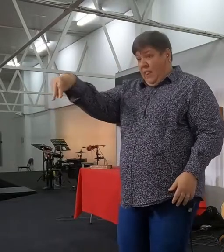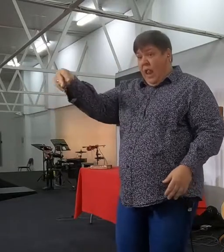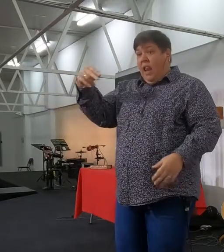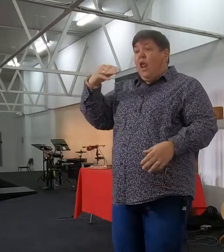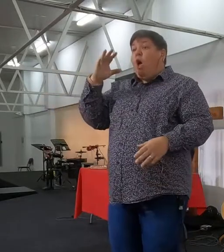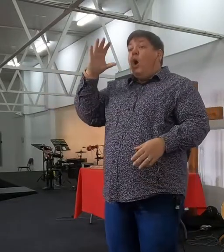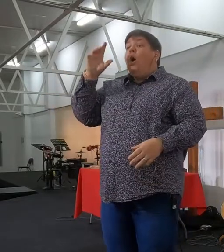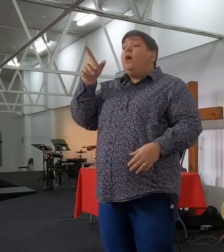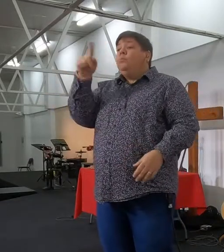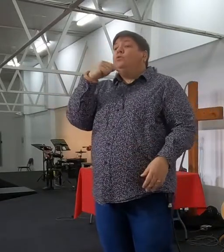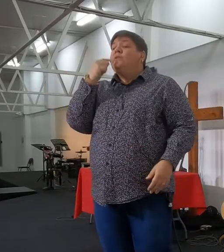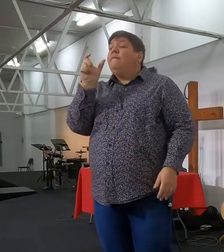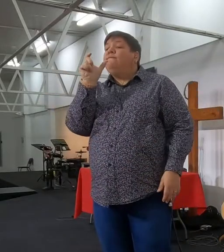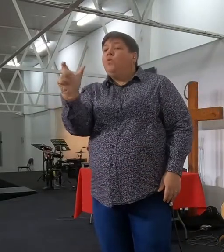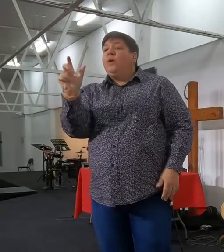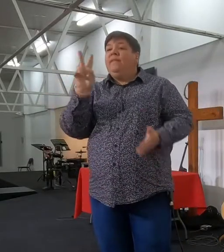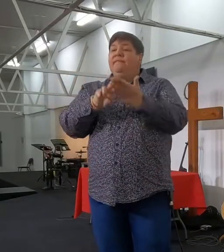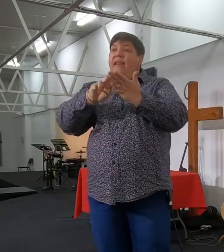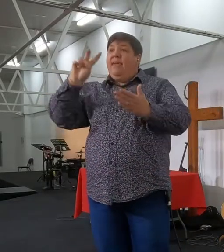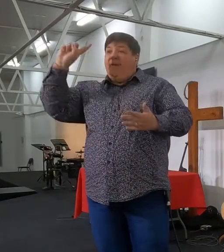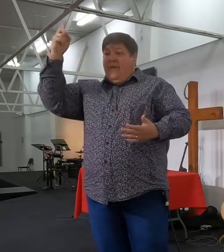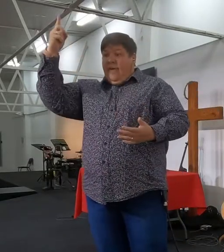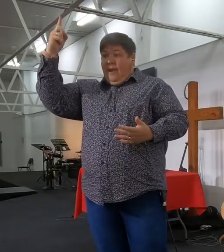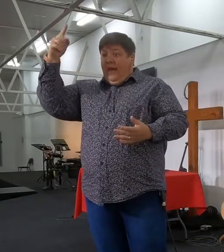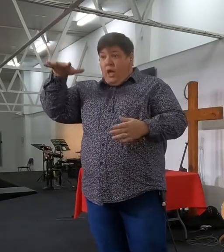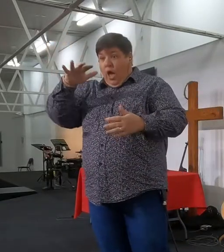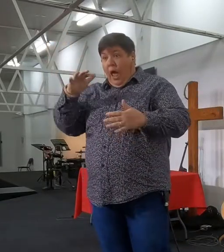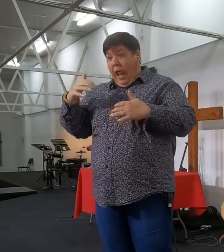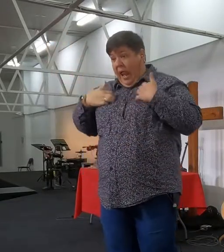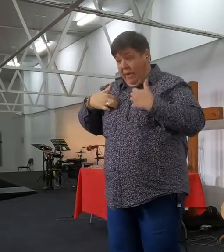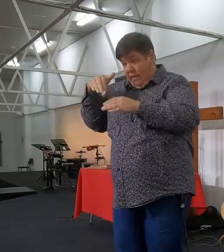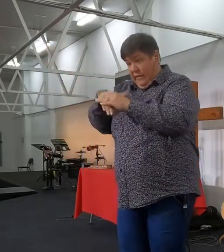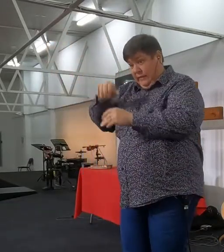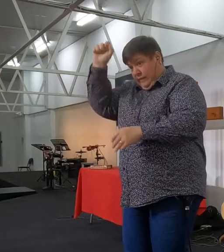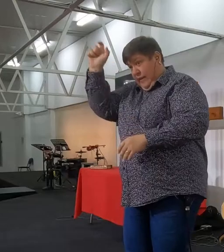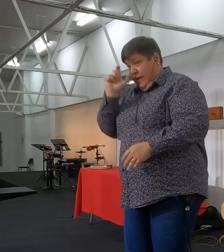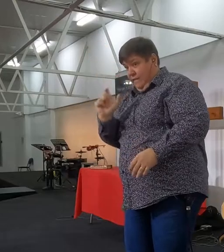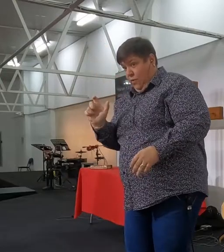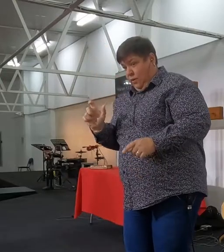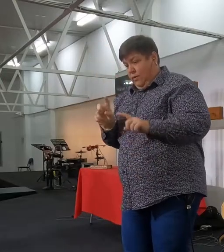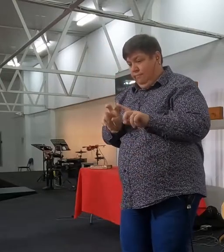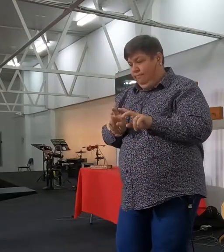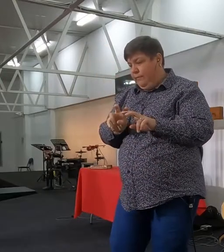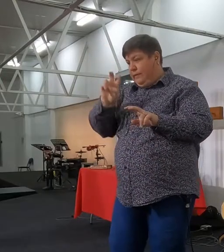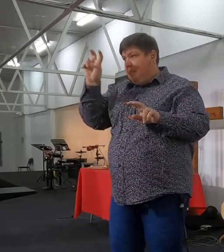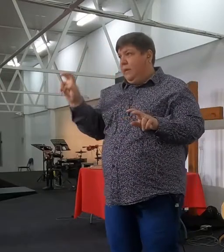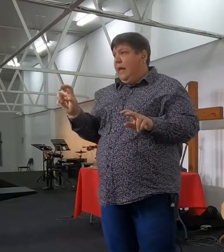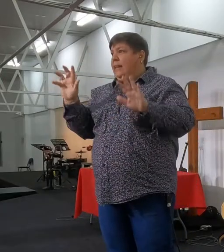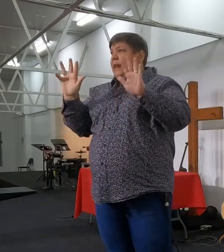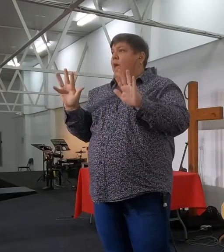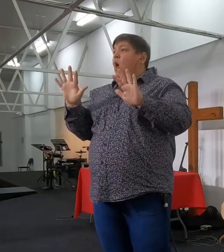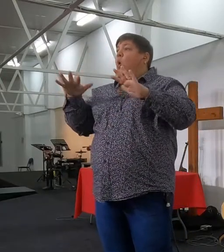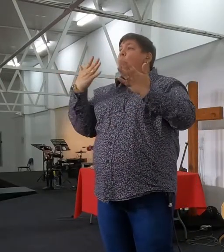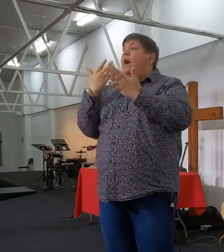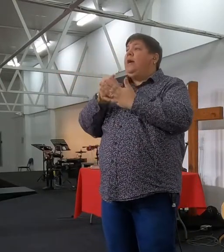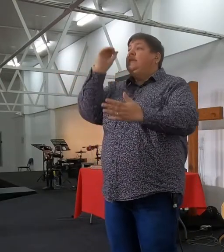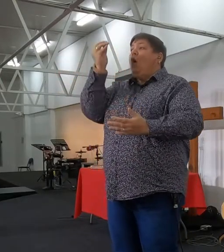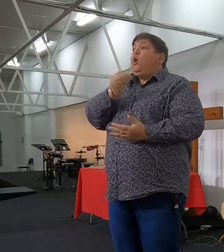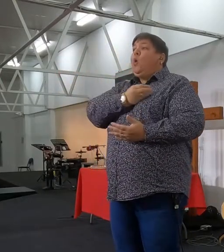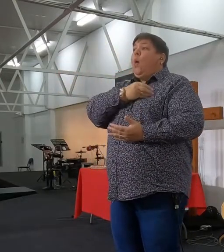gewoord van die Heere, die wat wandel volgens die woord van die Heere, nou spring ons een paar vers in vers 9, hoe kan een jong mens sy leven skoon hou, wie is jong,